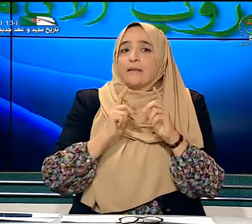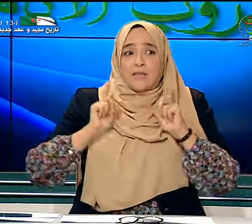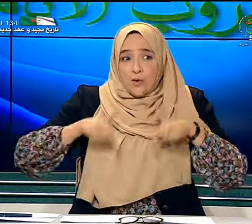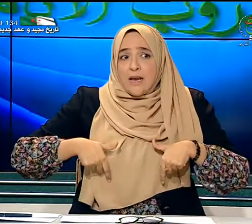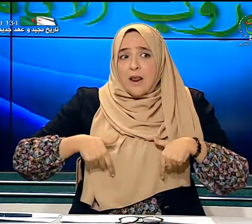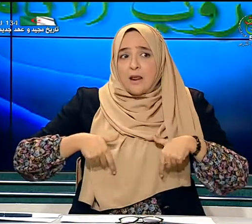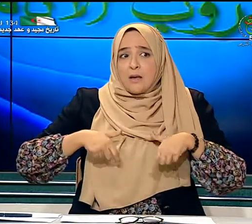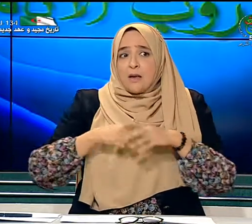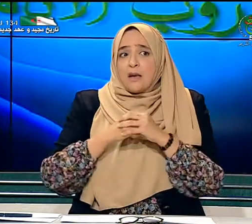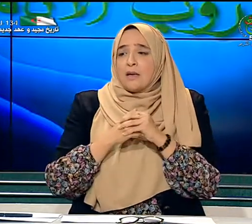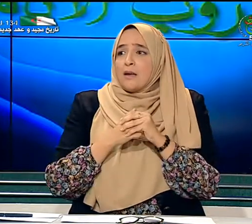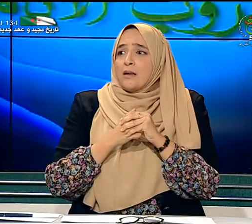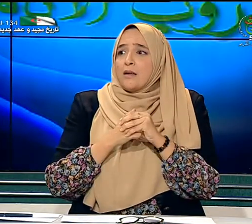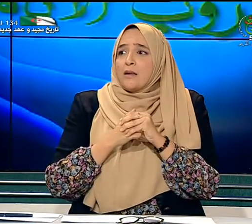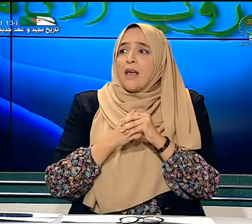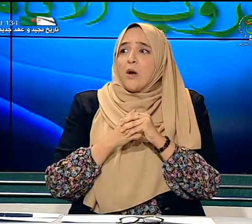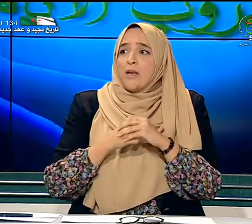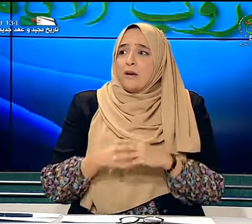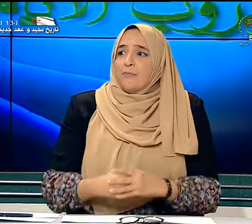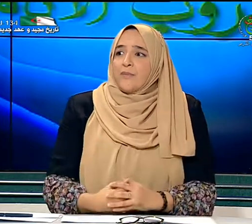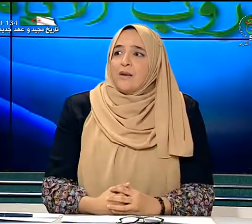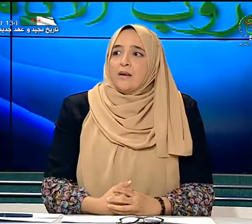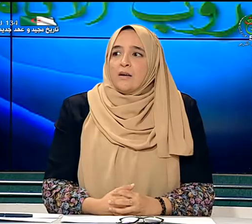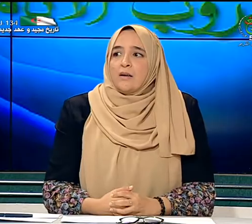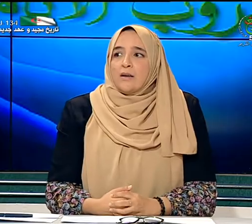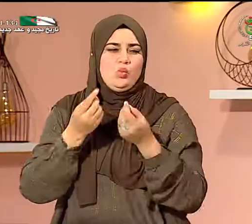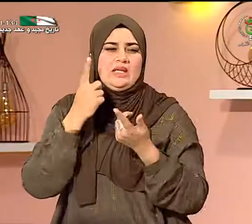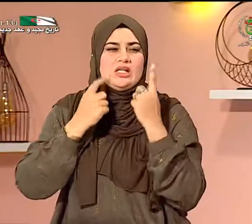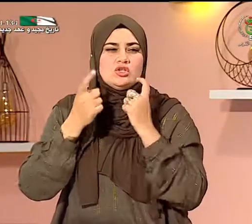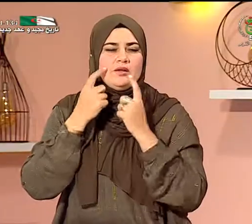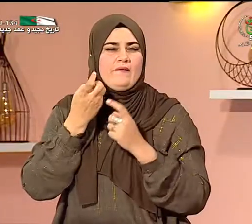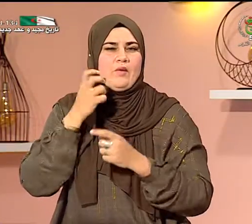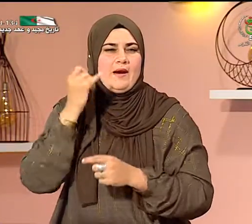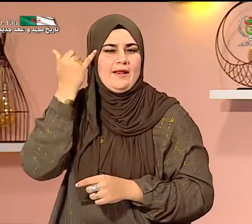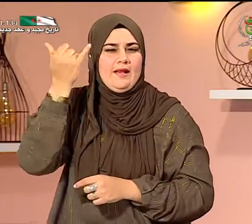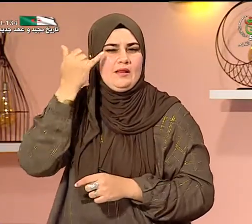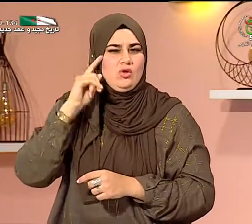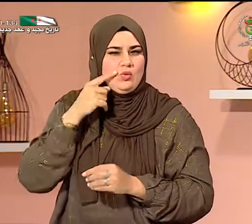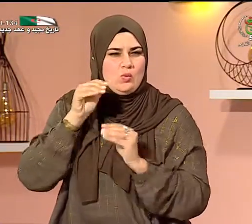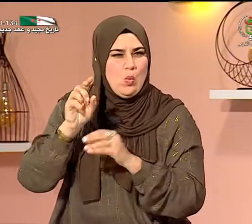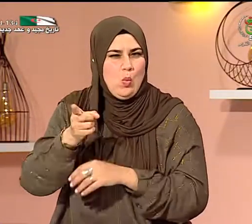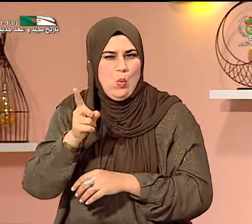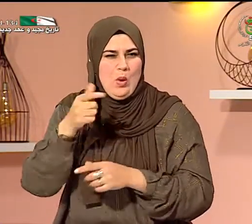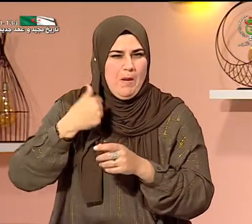تصلون إلى التنوية هناك على حسب على حسب